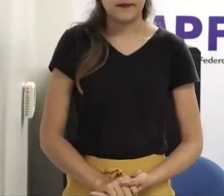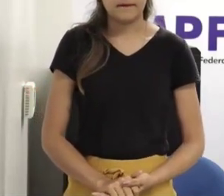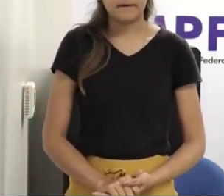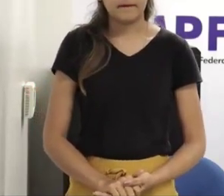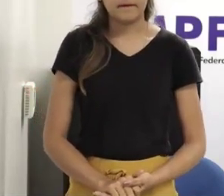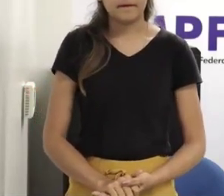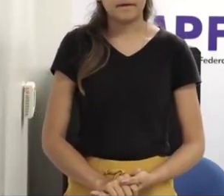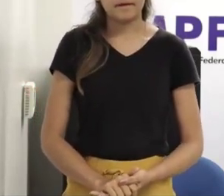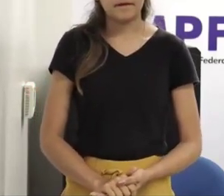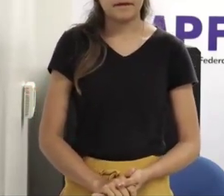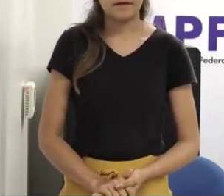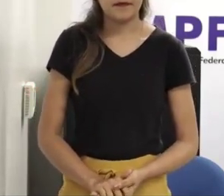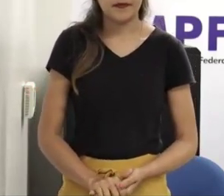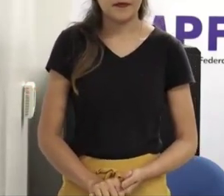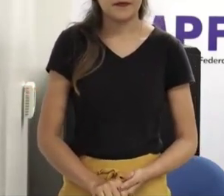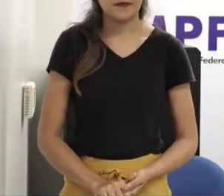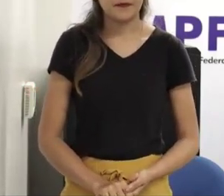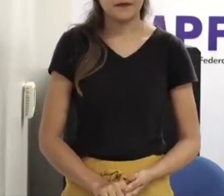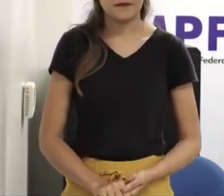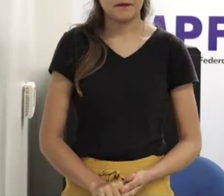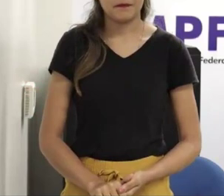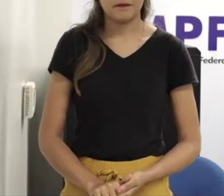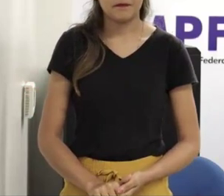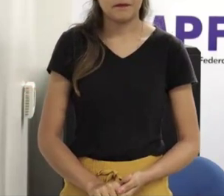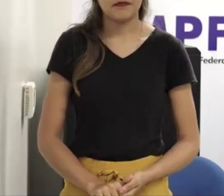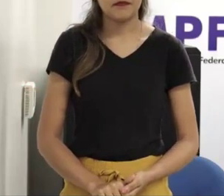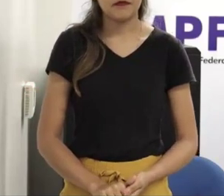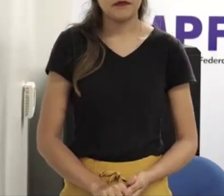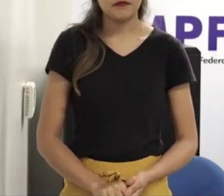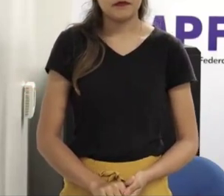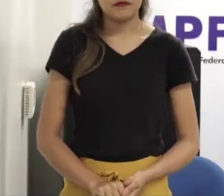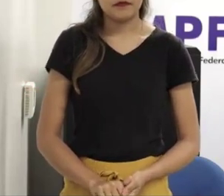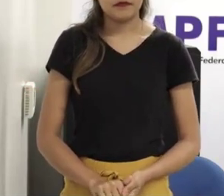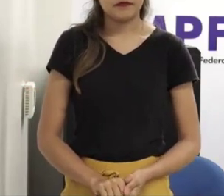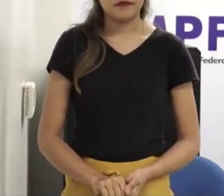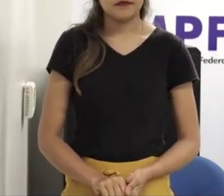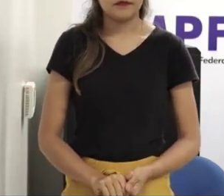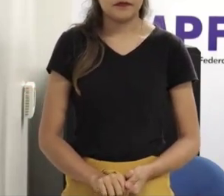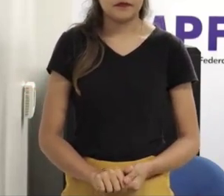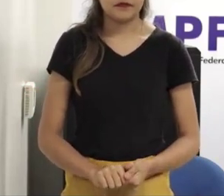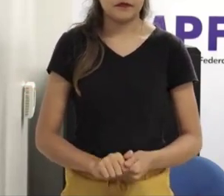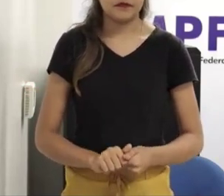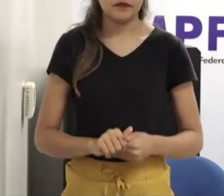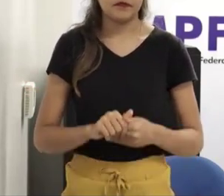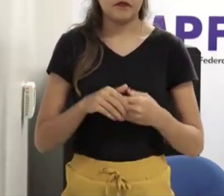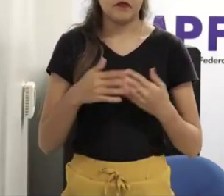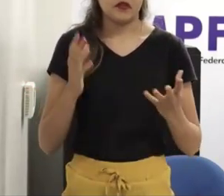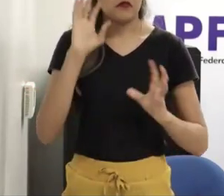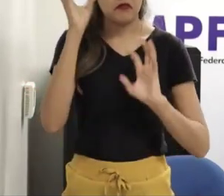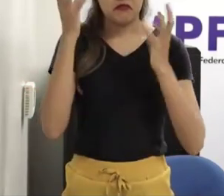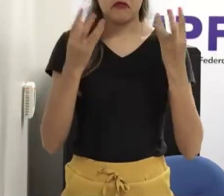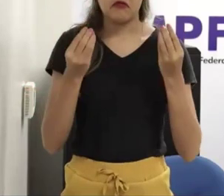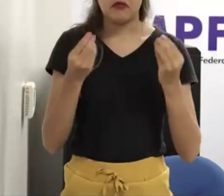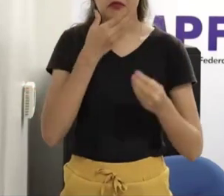TikTok por dia, 5 horas, só de TikTok, mais umas 3 minutos, eu falei, pô, mas vocês não controlam isso? Ah, eu não sei como é que